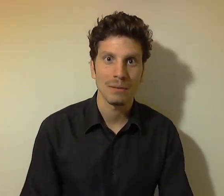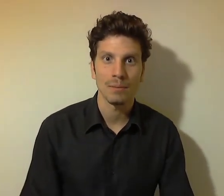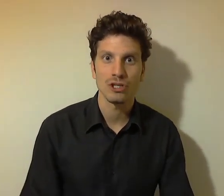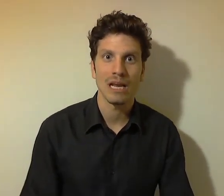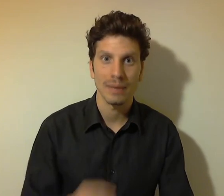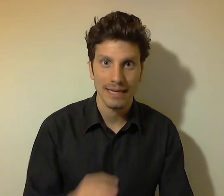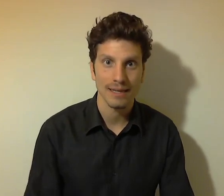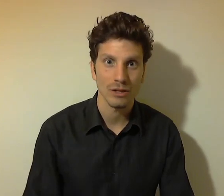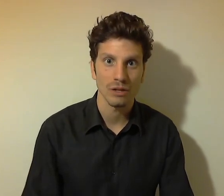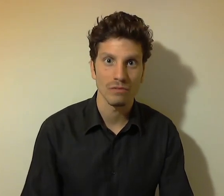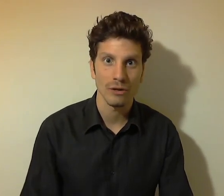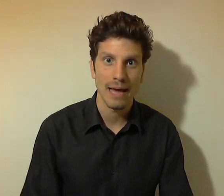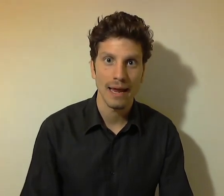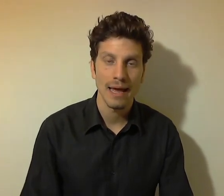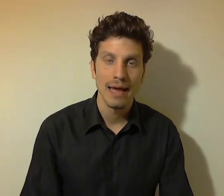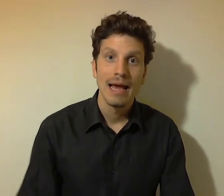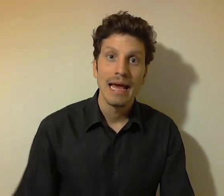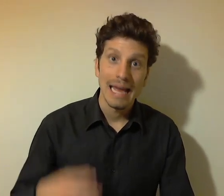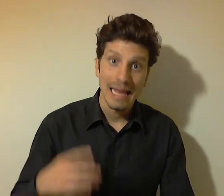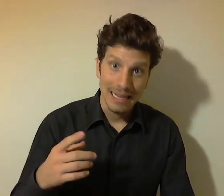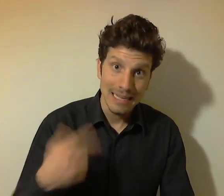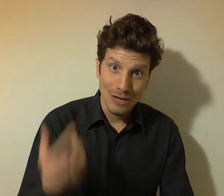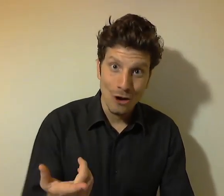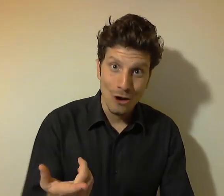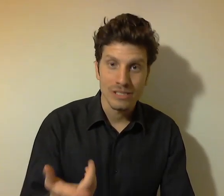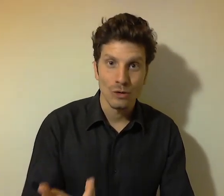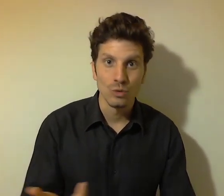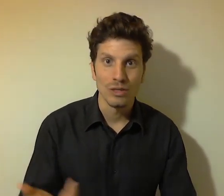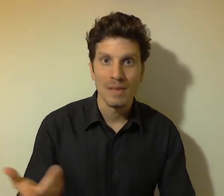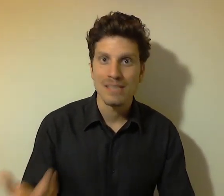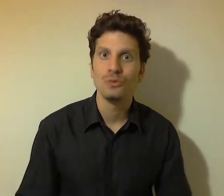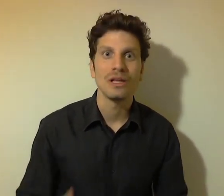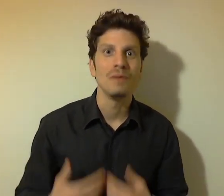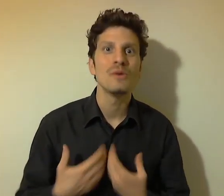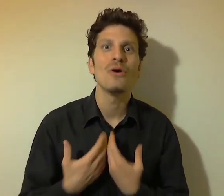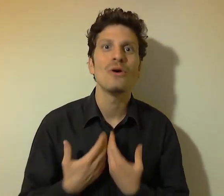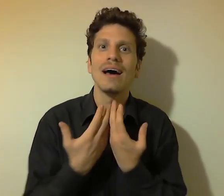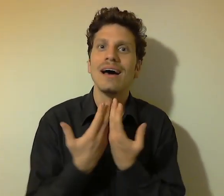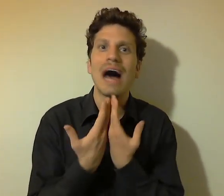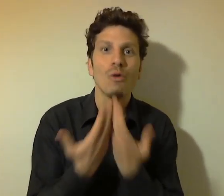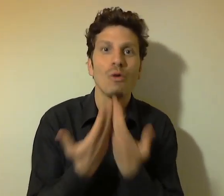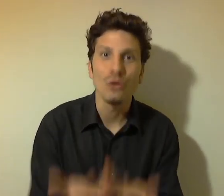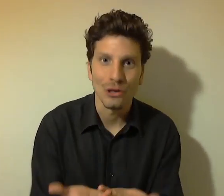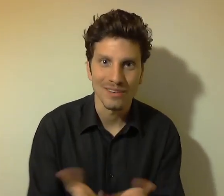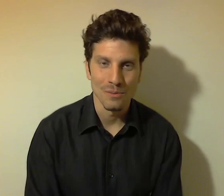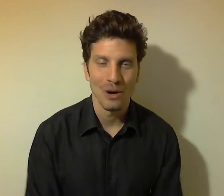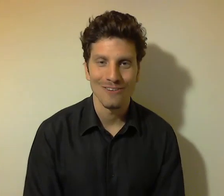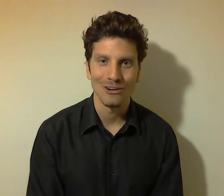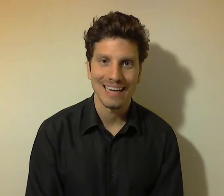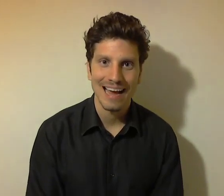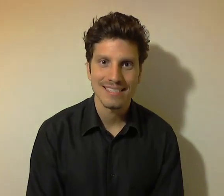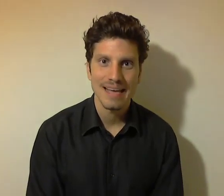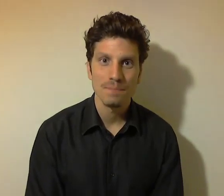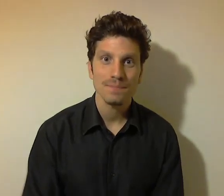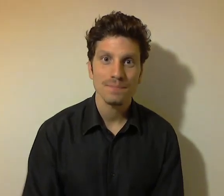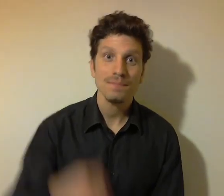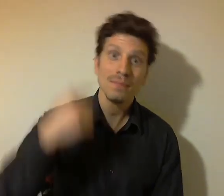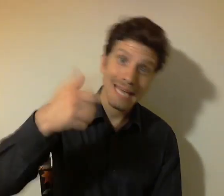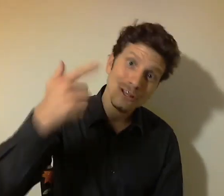mi fa piacere, perché è scritto davvero bene. Ti rinnovo i saluti, mi saluti il mio augurio di buon lavoro in classe e ti do